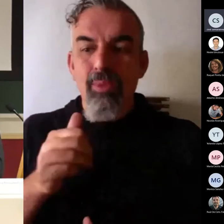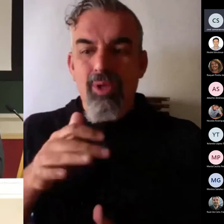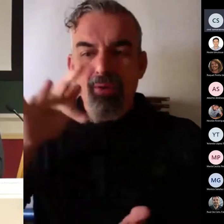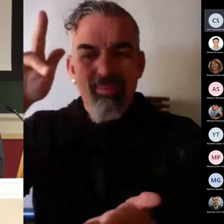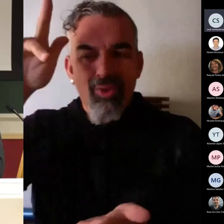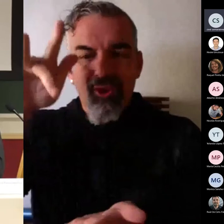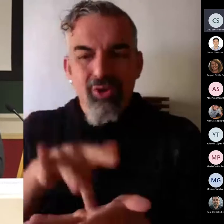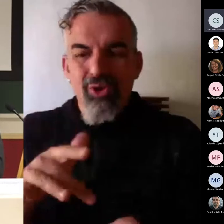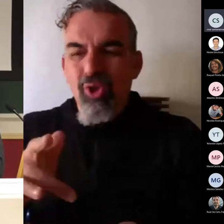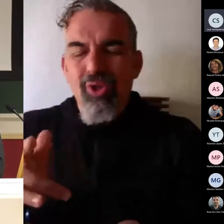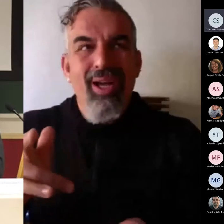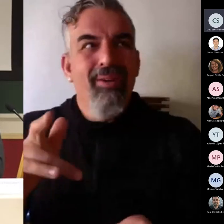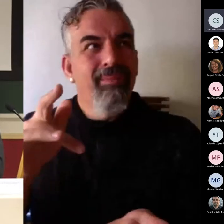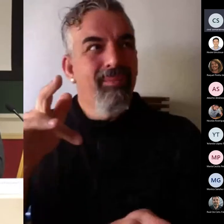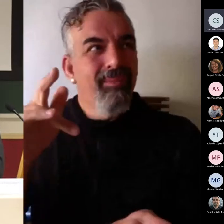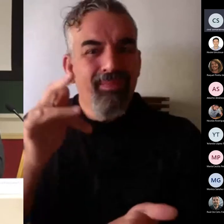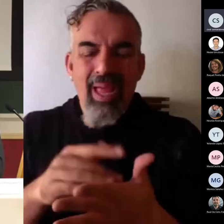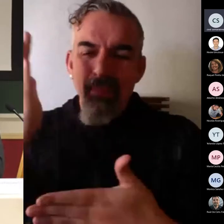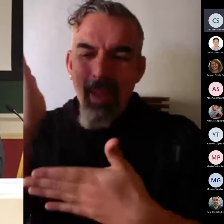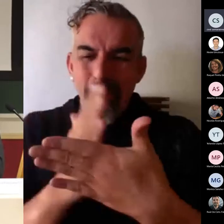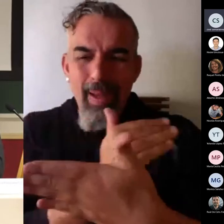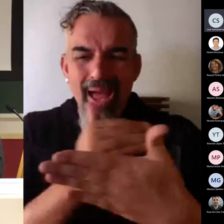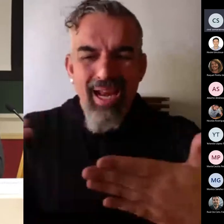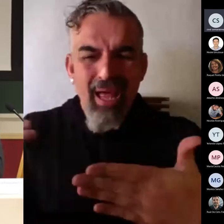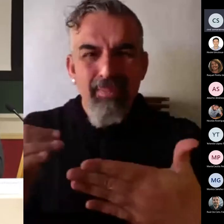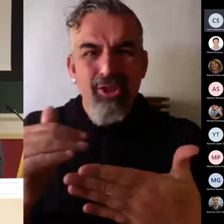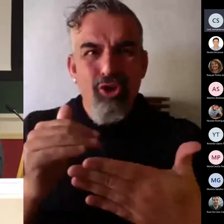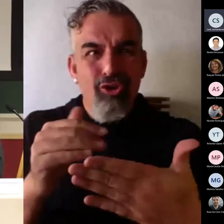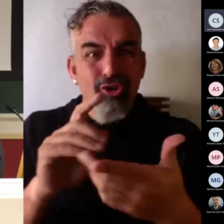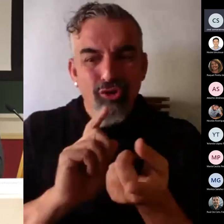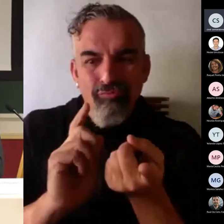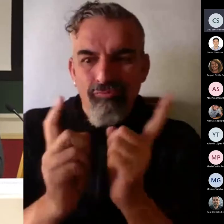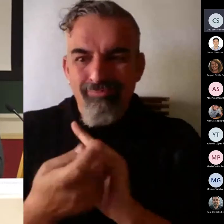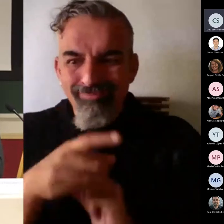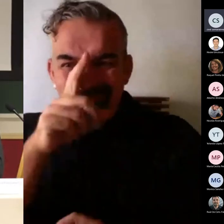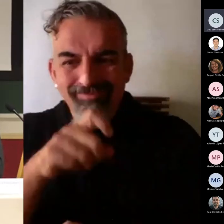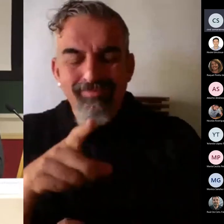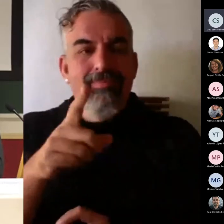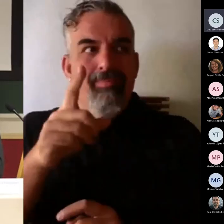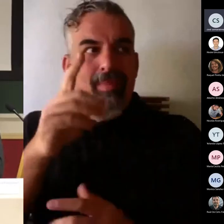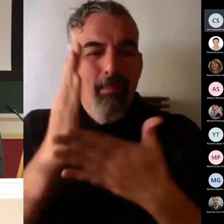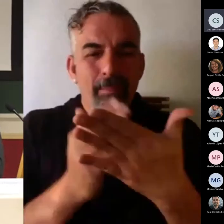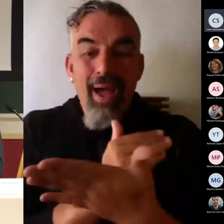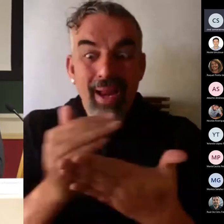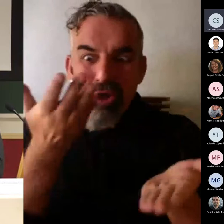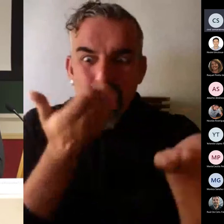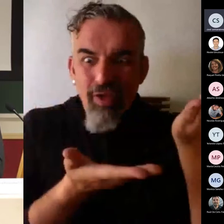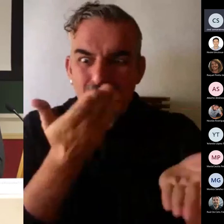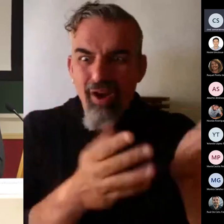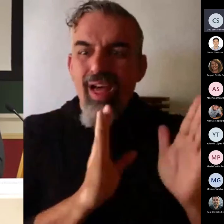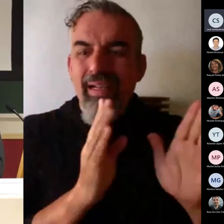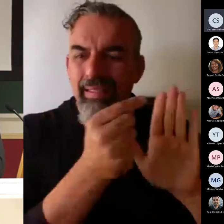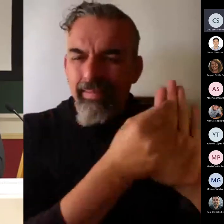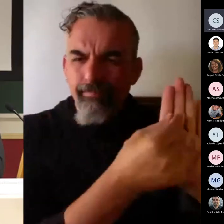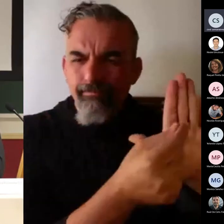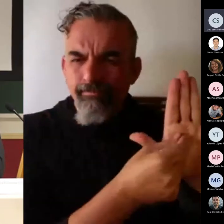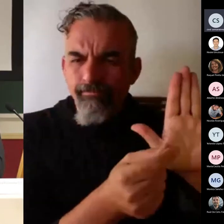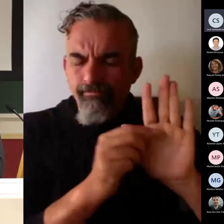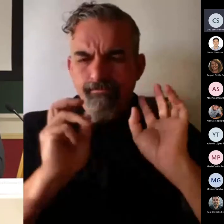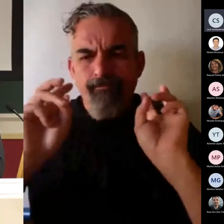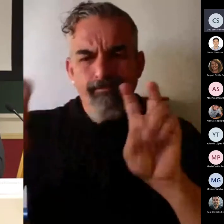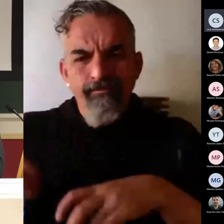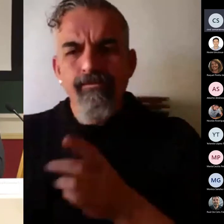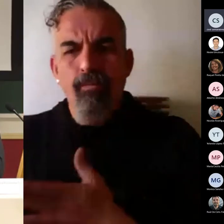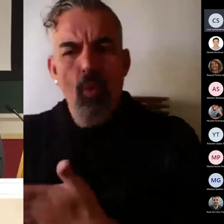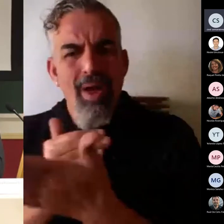todos los parámetros, entre ellos el de evaluación, proponiendo algo que yo creo